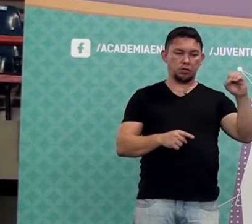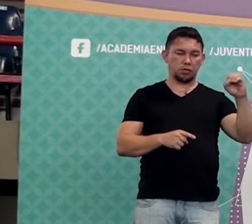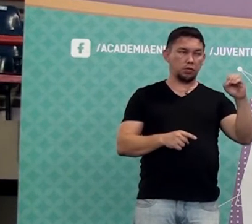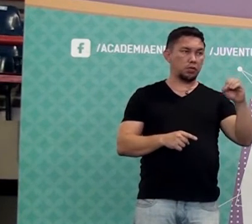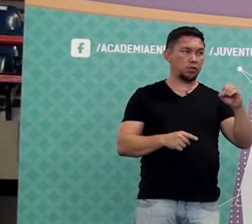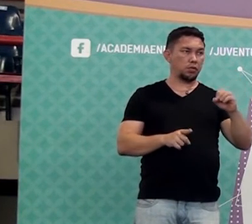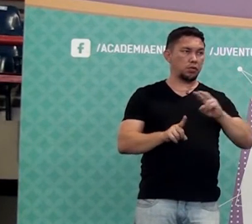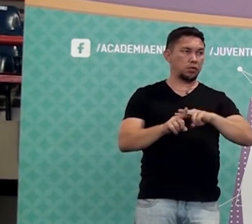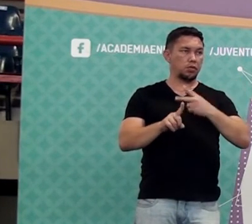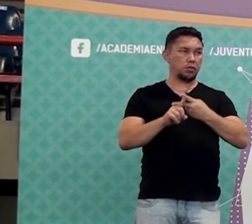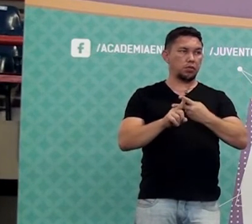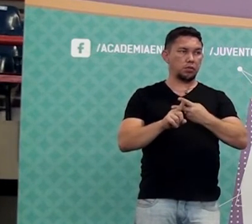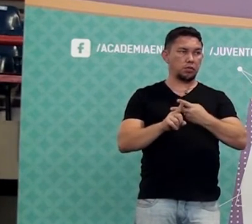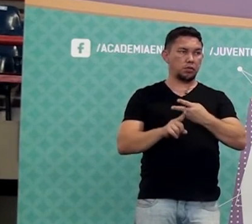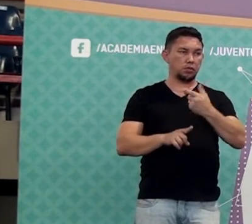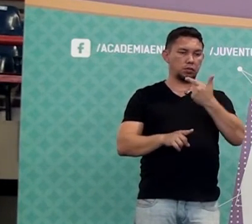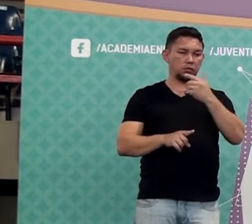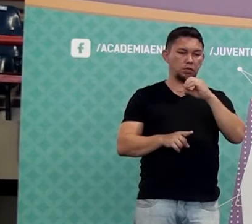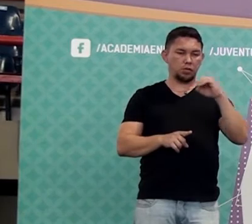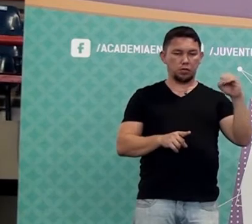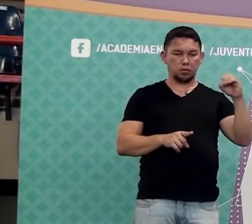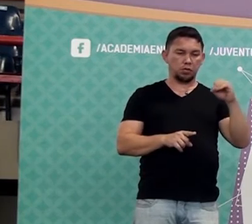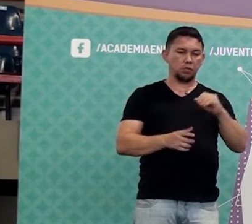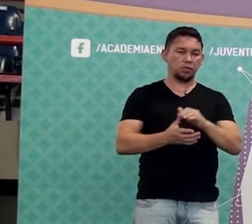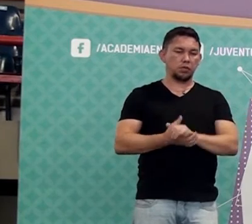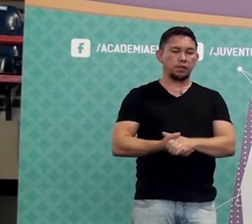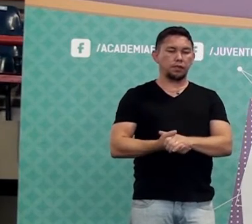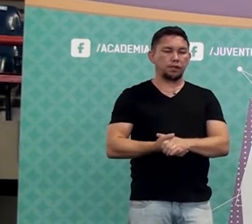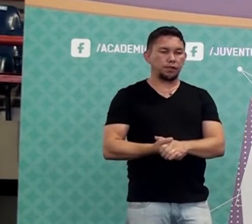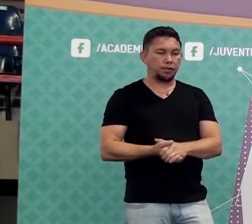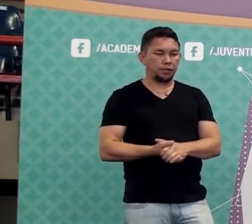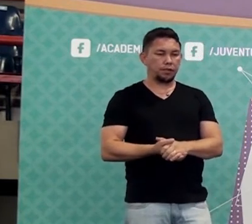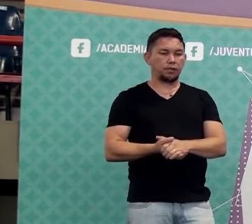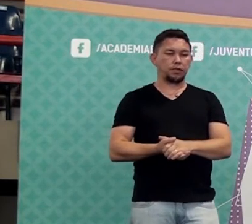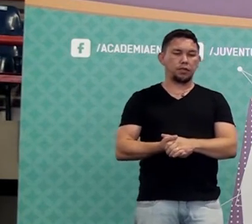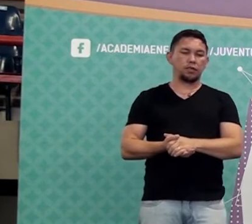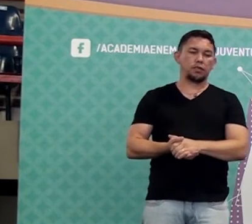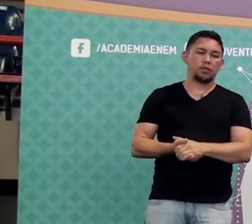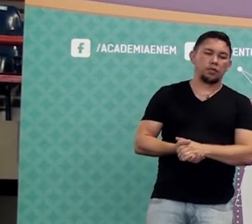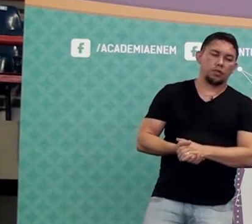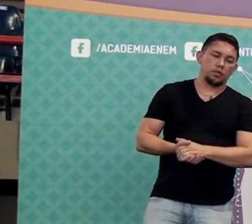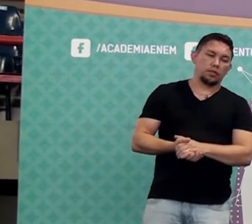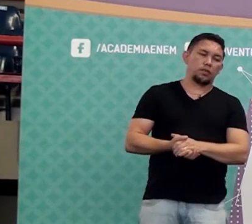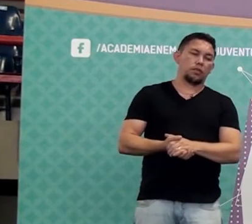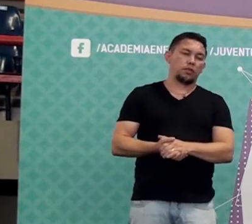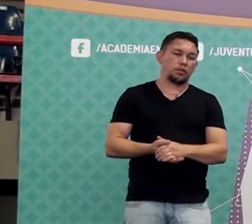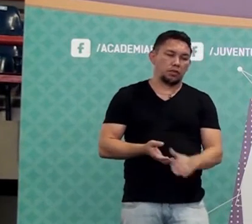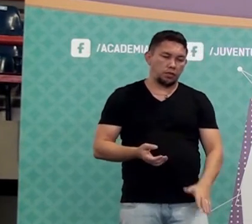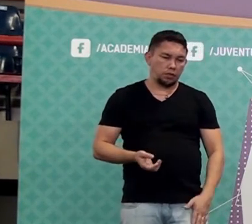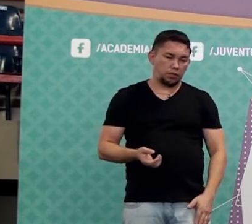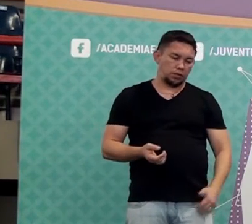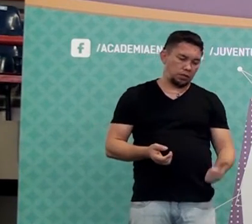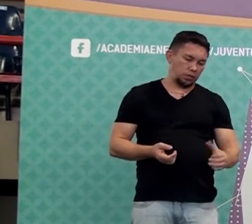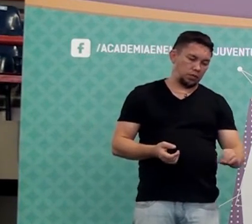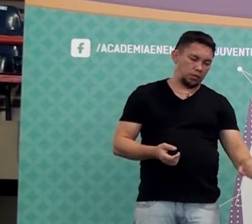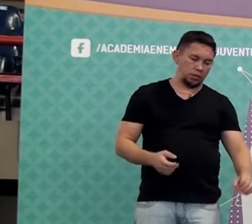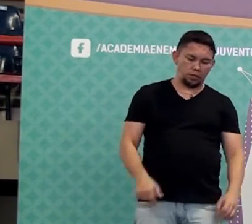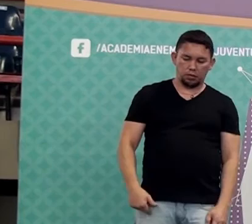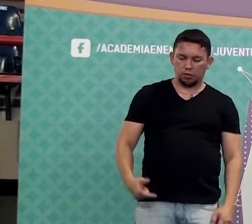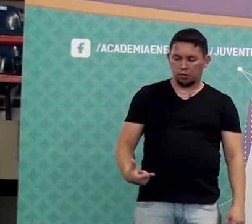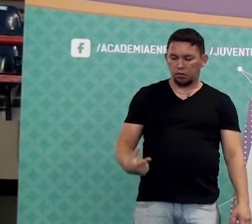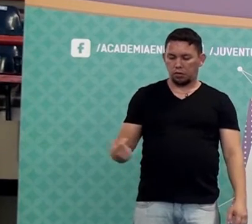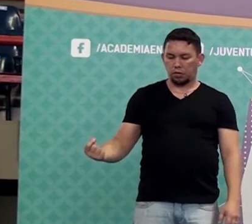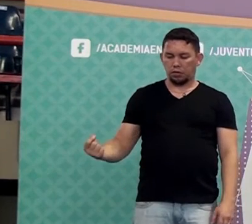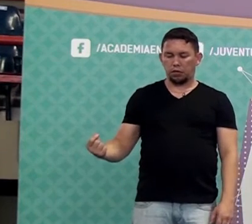Duas vezes, ó. O número dois é 200 por cem, né? 200 por cento. Ora, esse é 100% e esse é